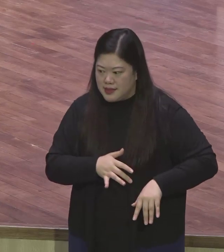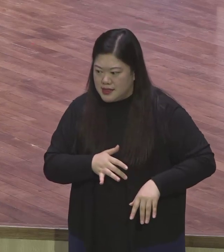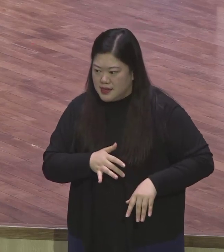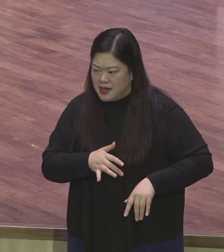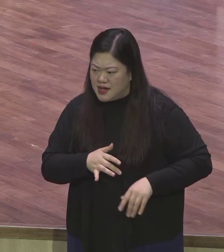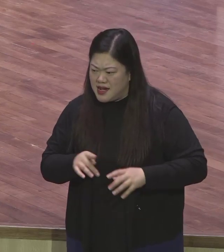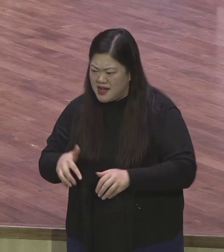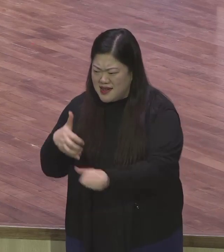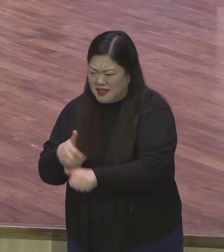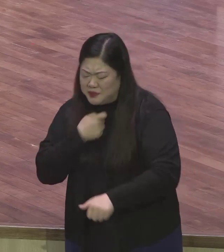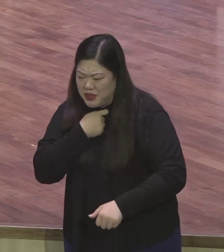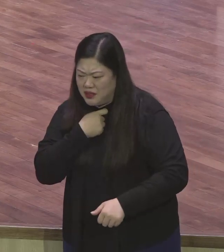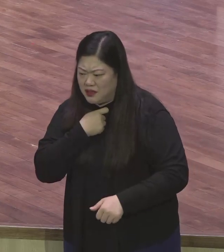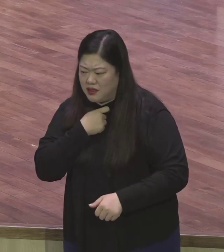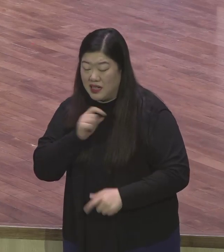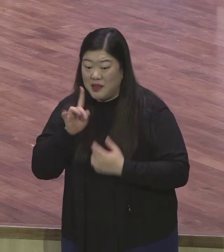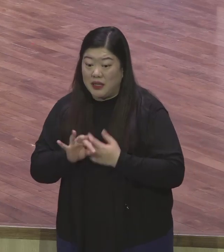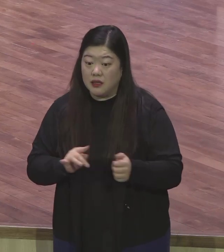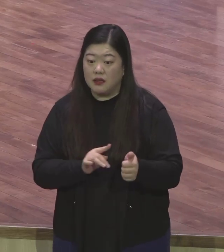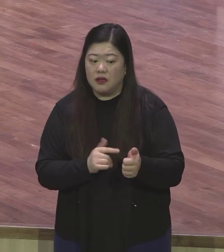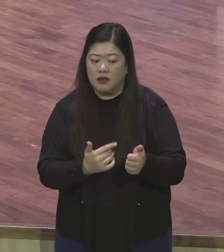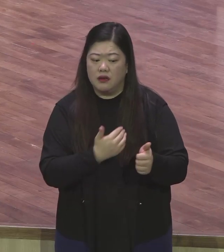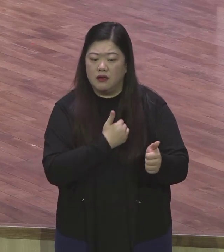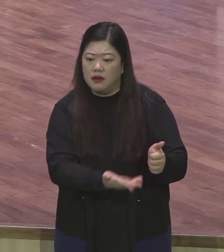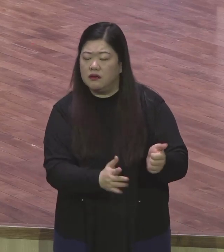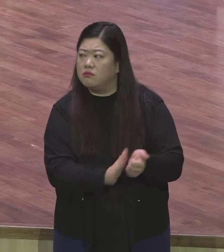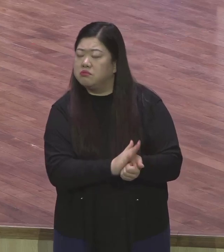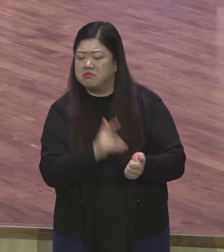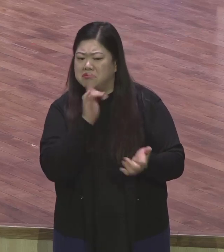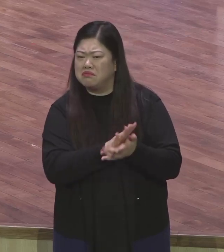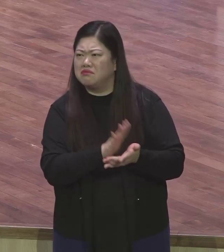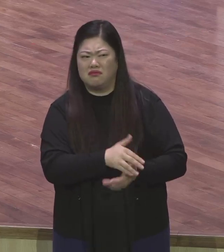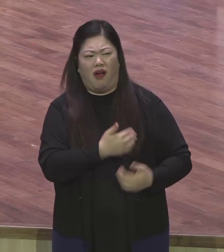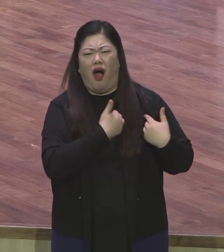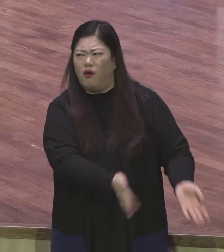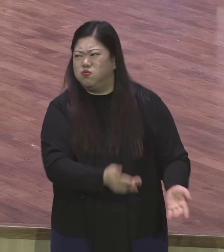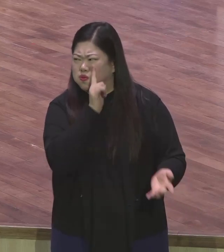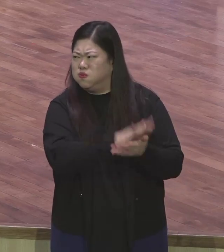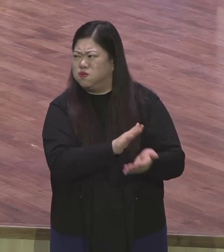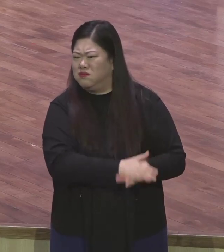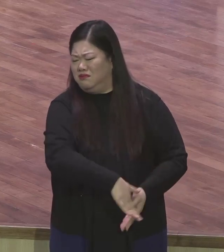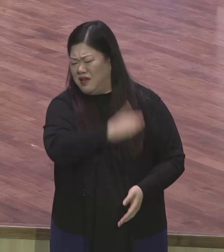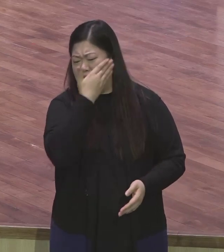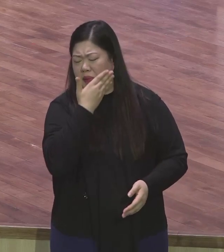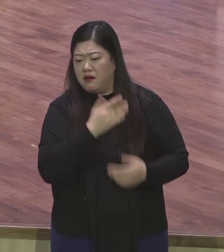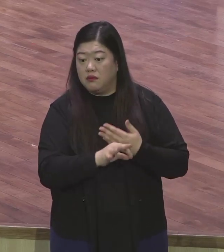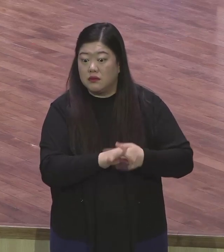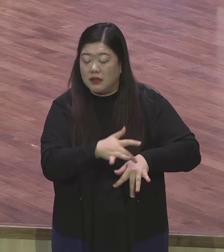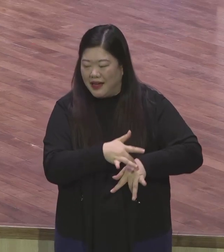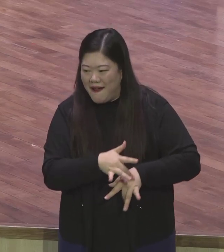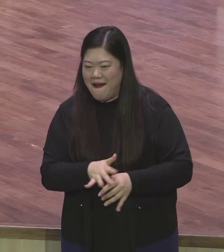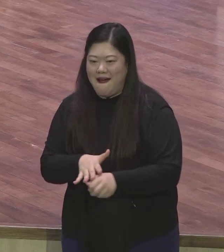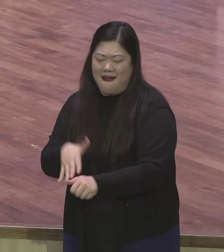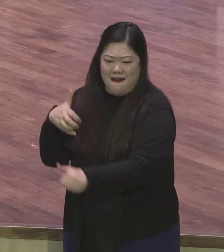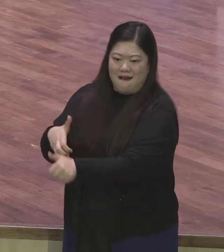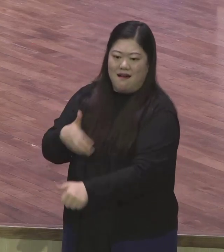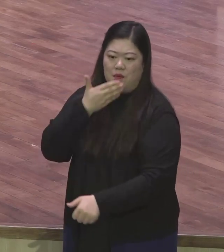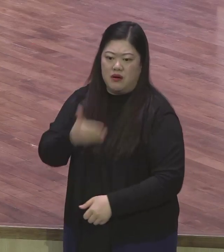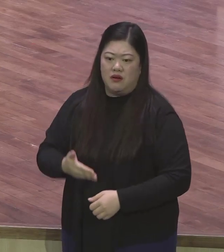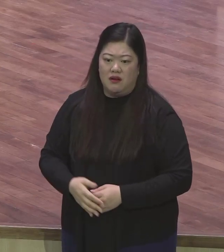사단이 틈을 주는 길이란 말이에요 그래서 우리 여원교회는 참 기쁨, 참 감사 이런